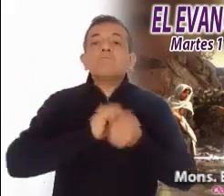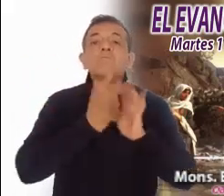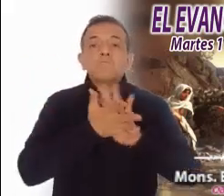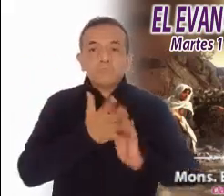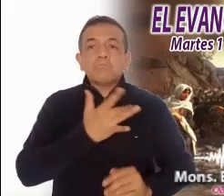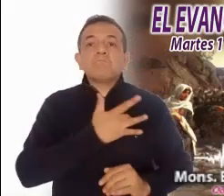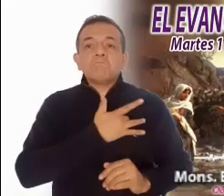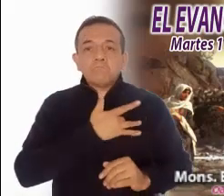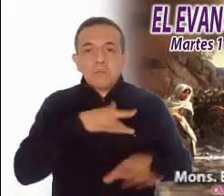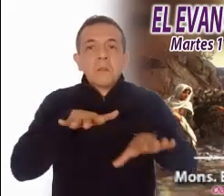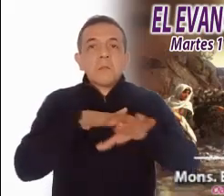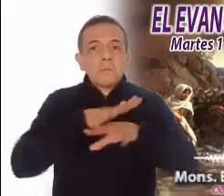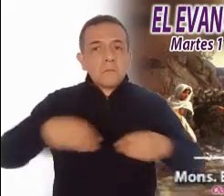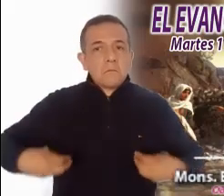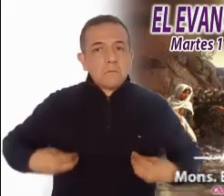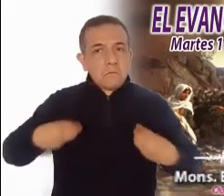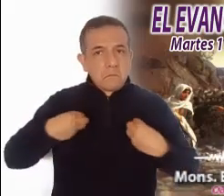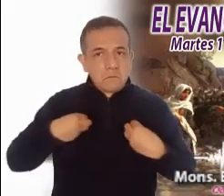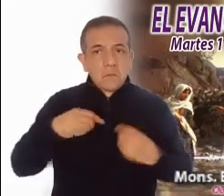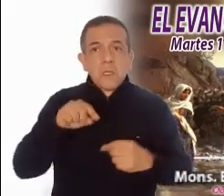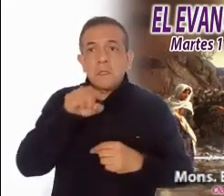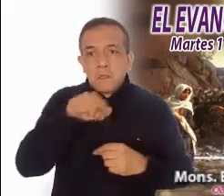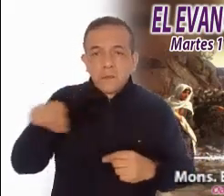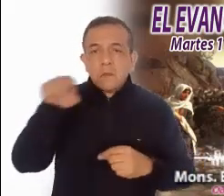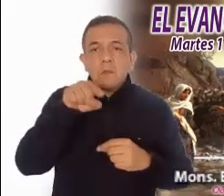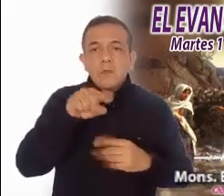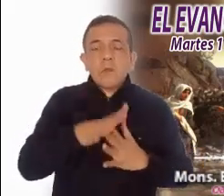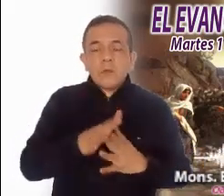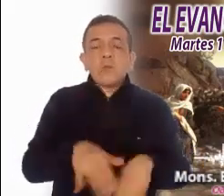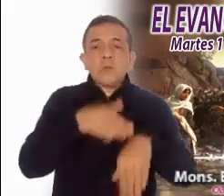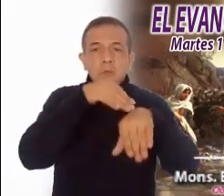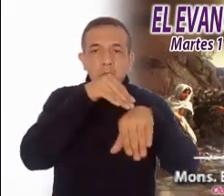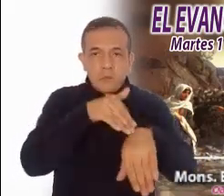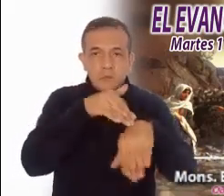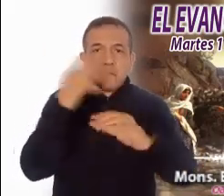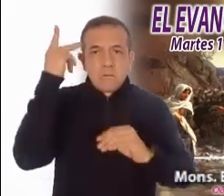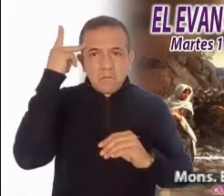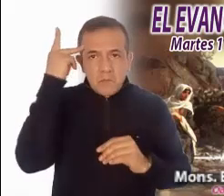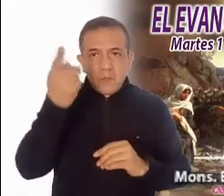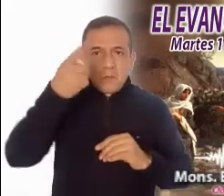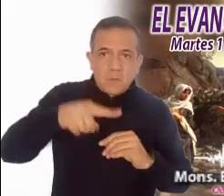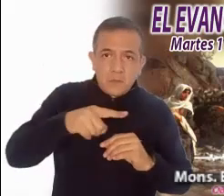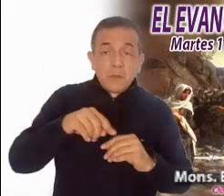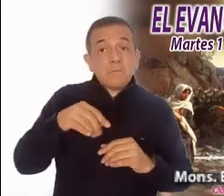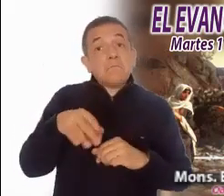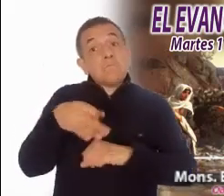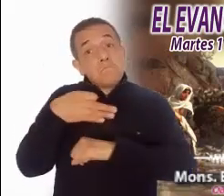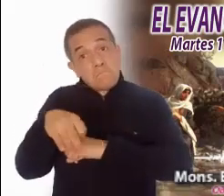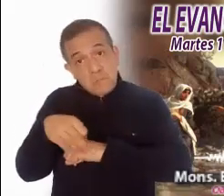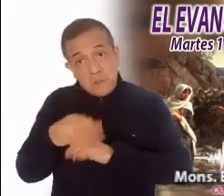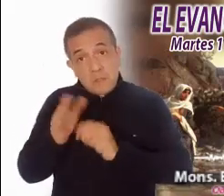todos sus oyentes que se disponen a hacer lo que Él les diga. Mientras,